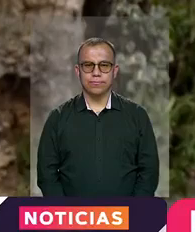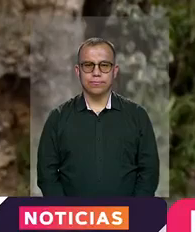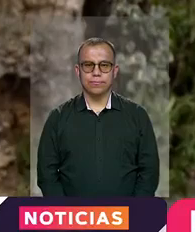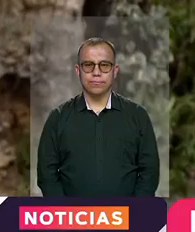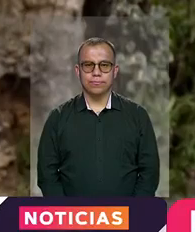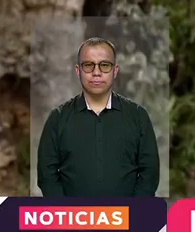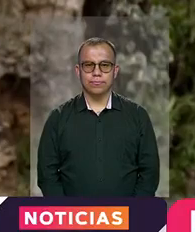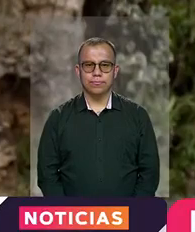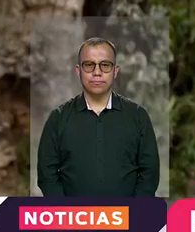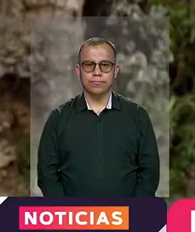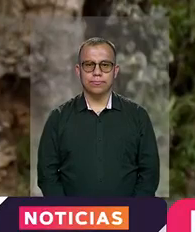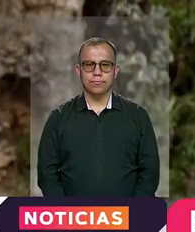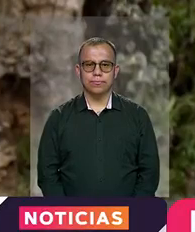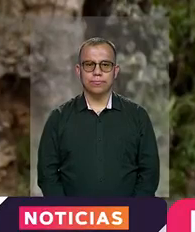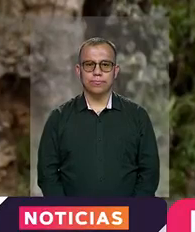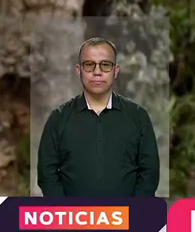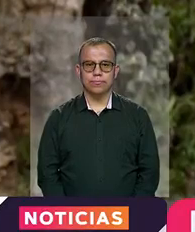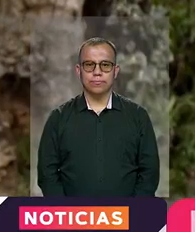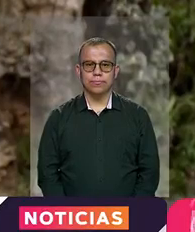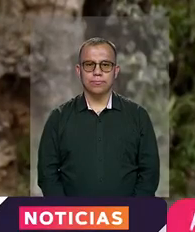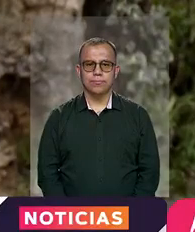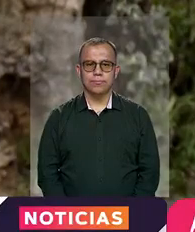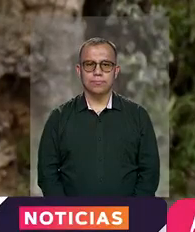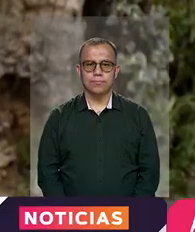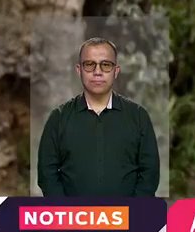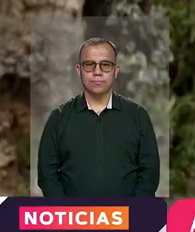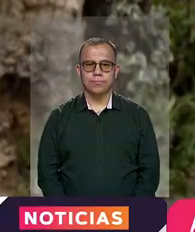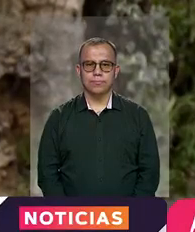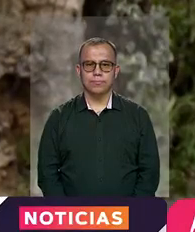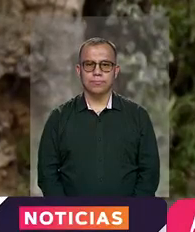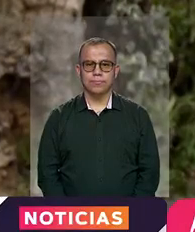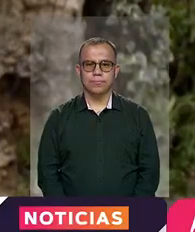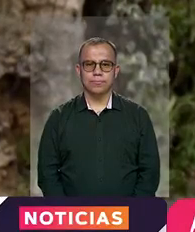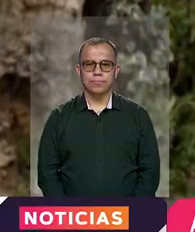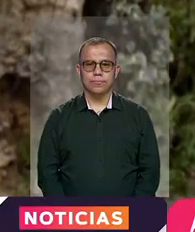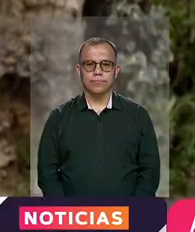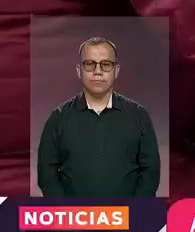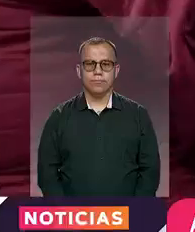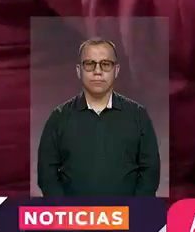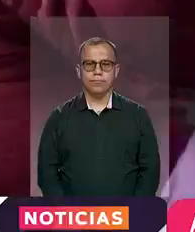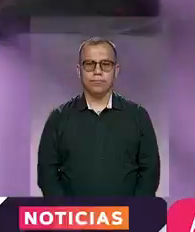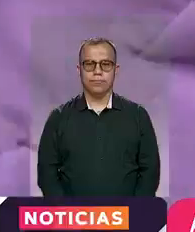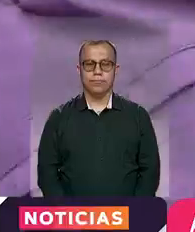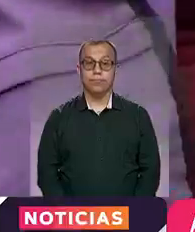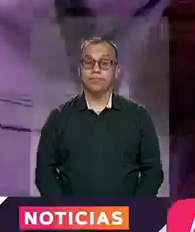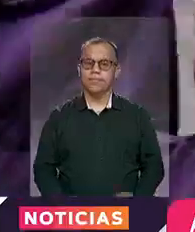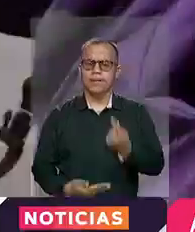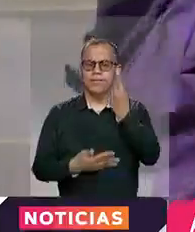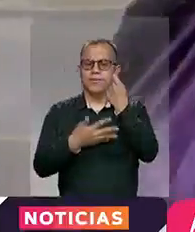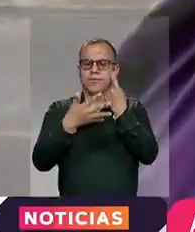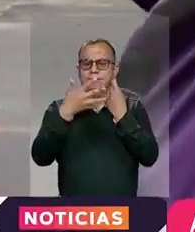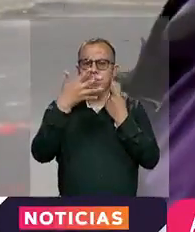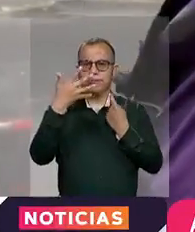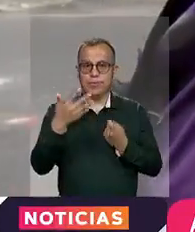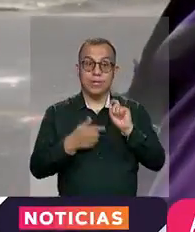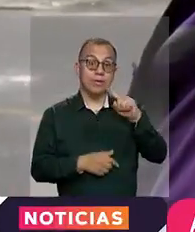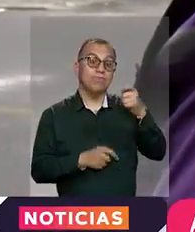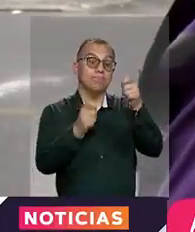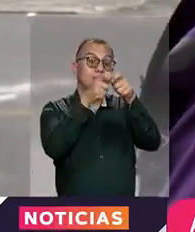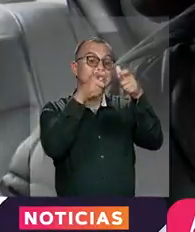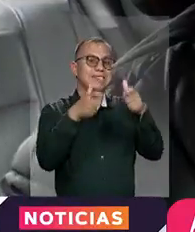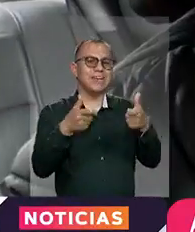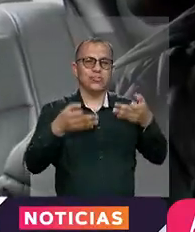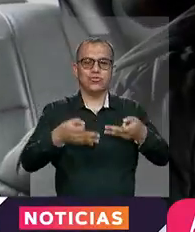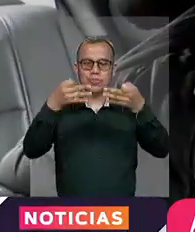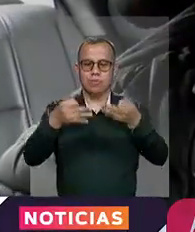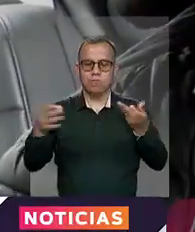tener que pagar un servicio de interpretación sale muy costoso, la situación no es tan fácil para poder hacerlo. Aún falta mucho para que el Estado les garantice